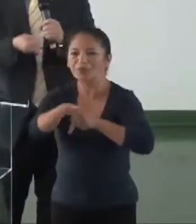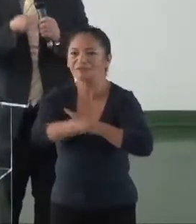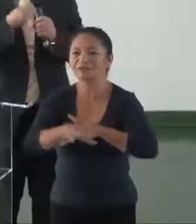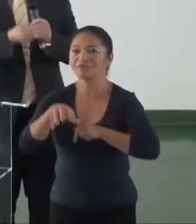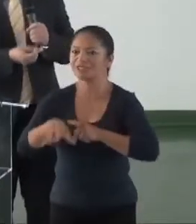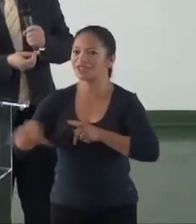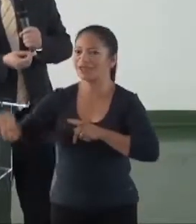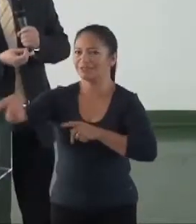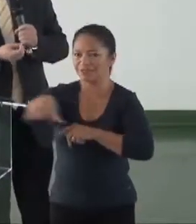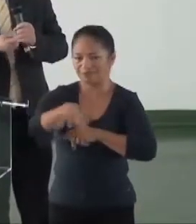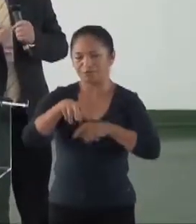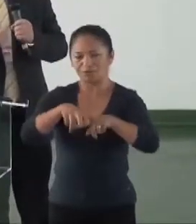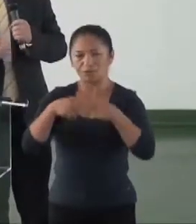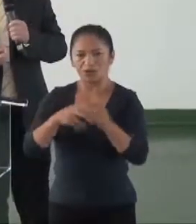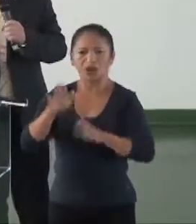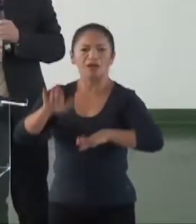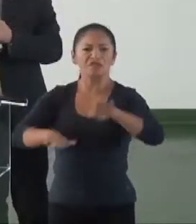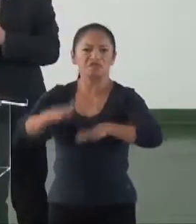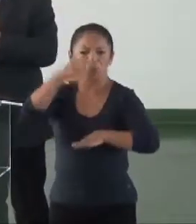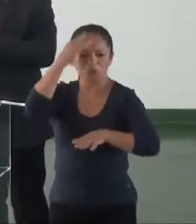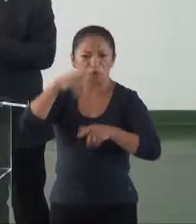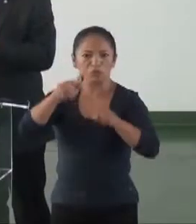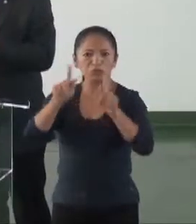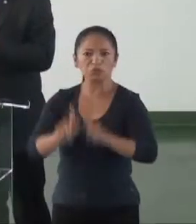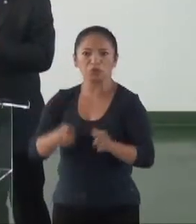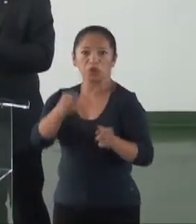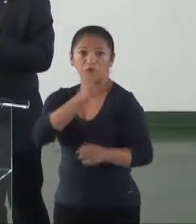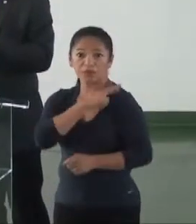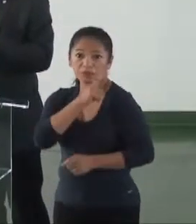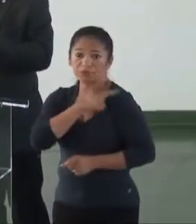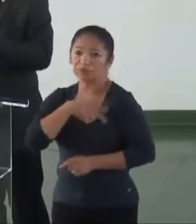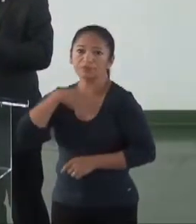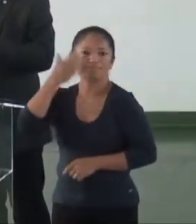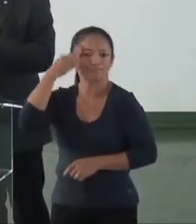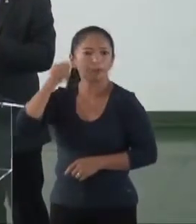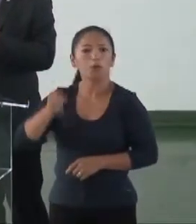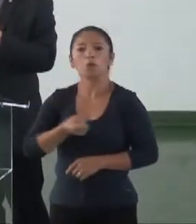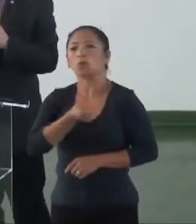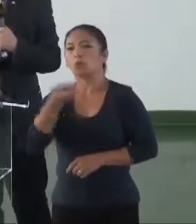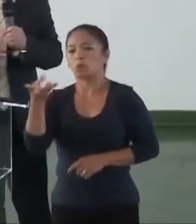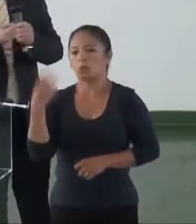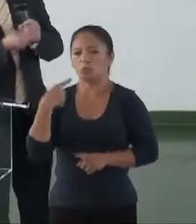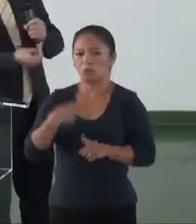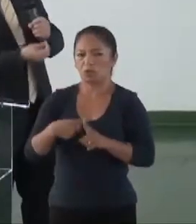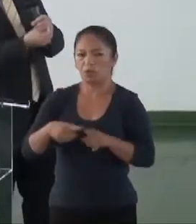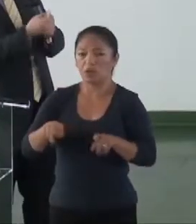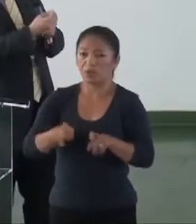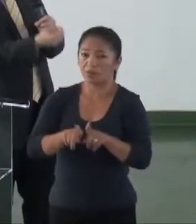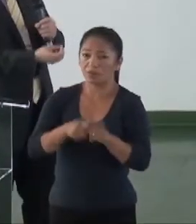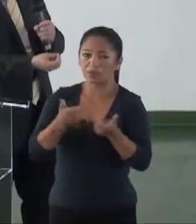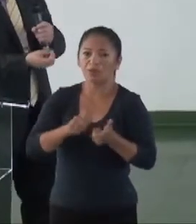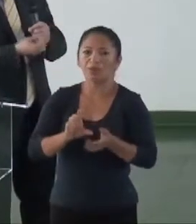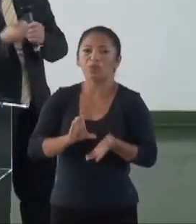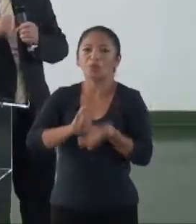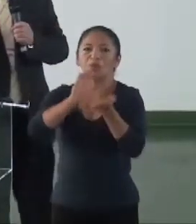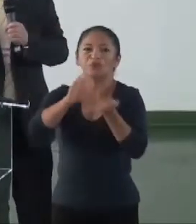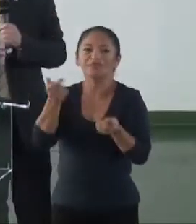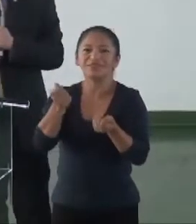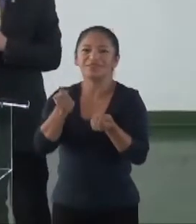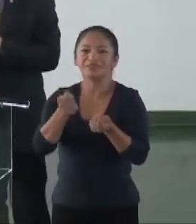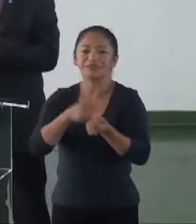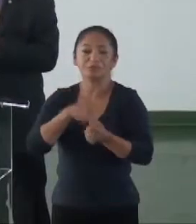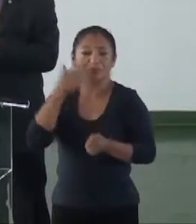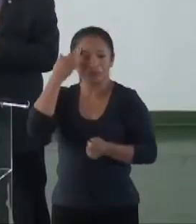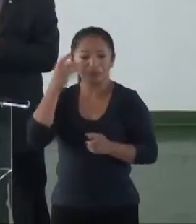mesmo o gestor sabe, independente de como está o Conselho Municipal de Saúde, nem mesmo o Conselho tem essa